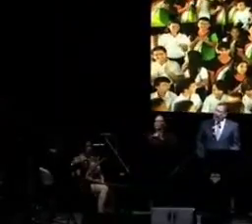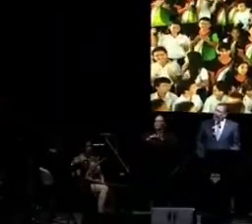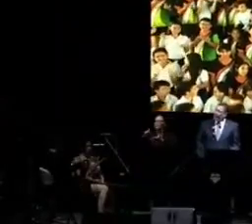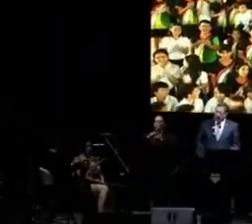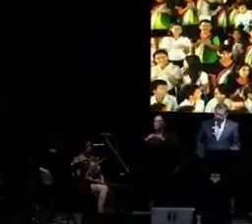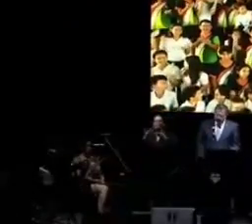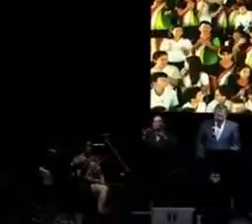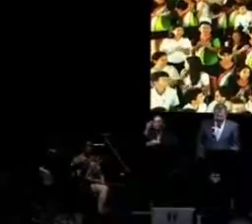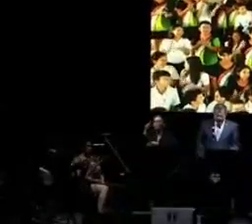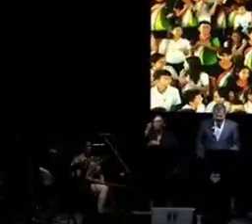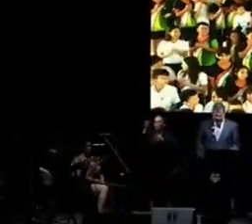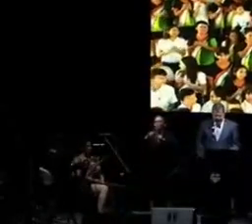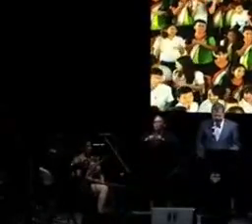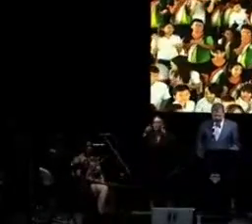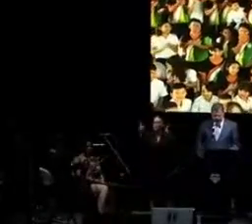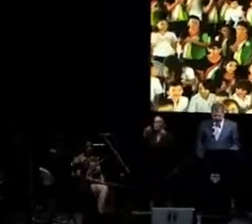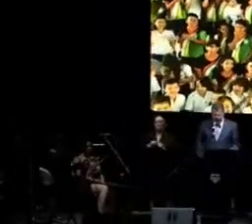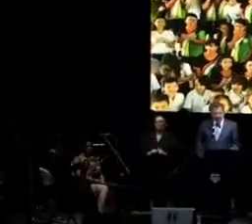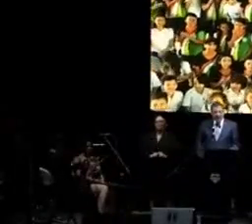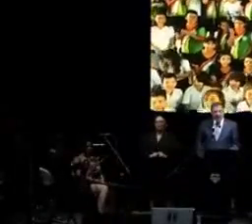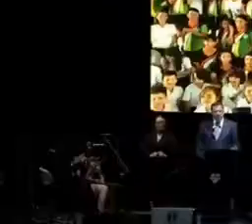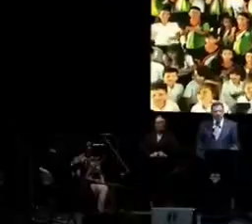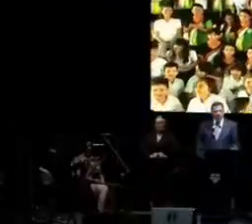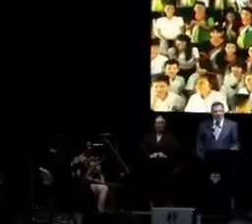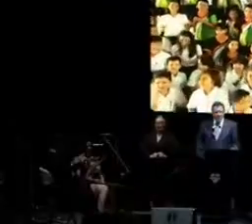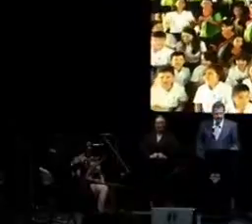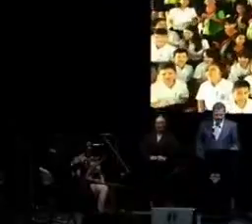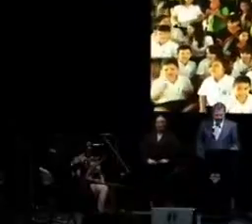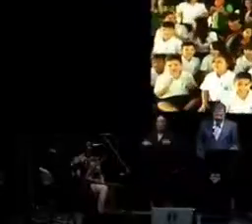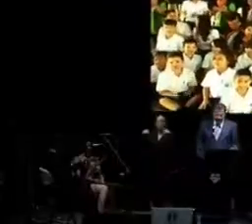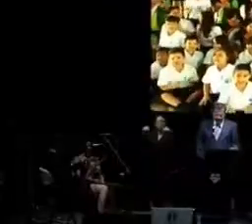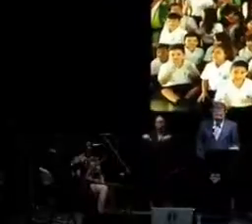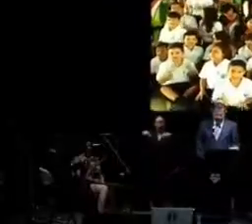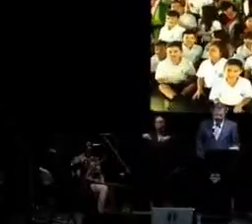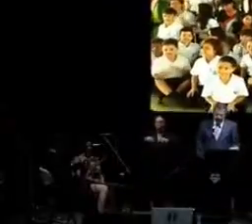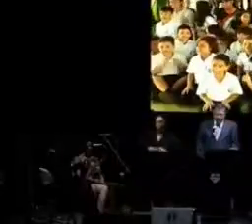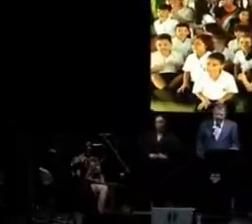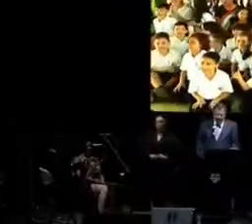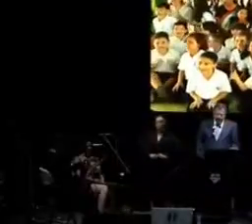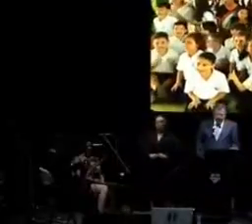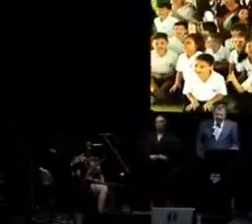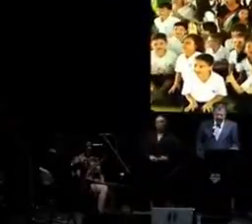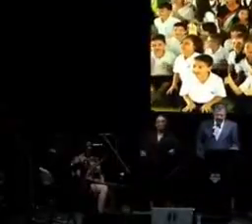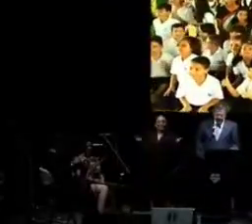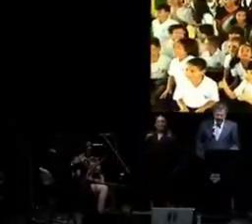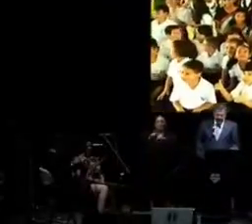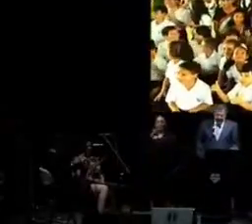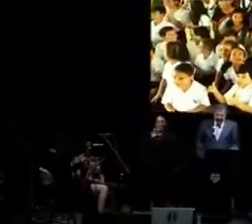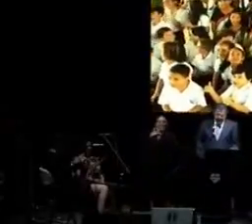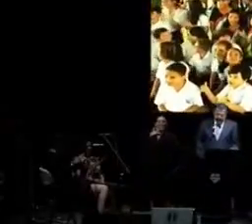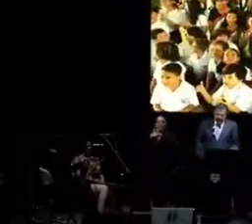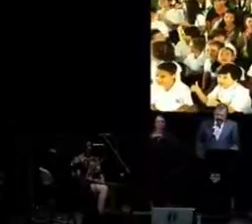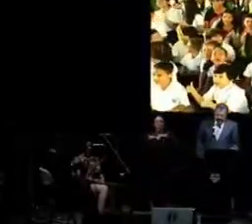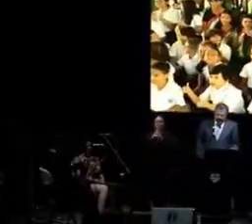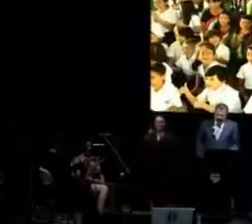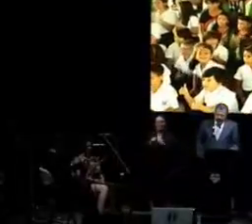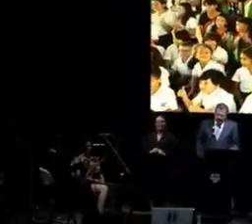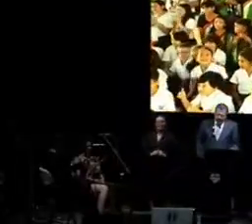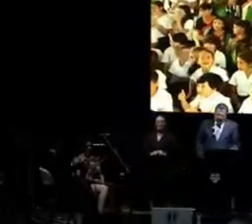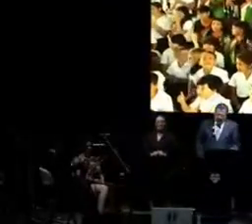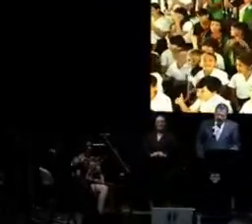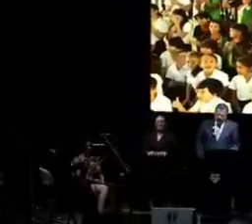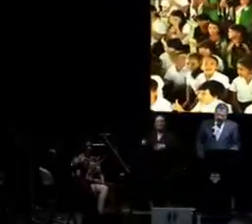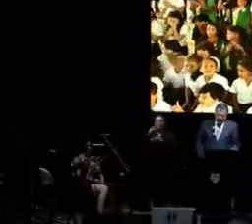un futuro diferente. Hoy, en lugar de cañones, en nuestras